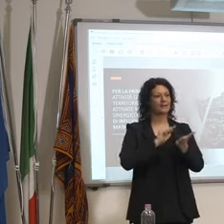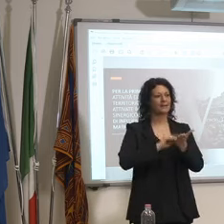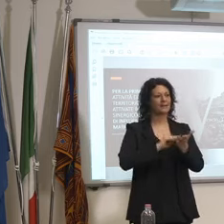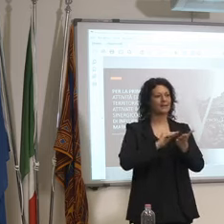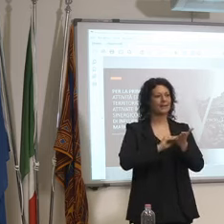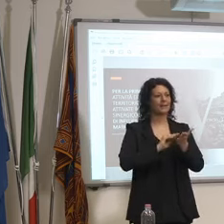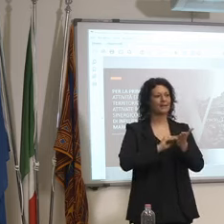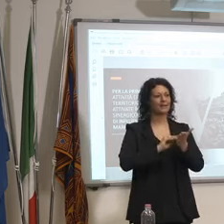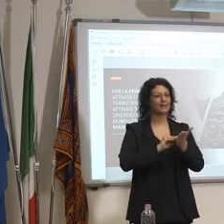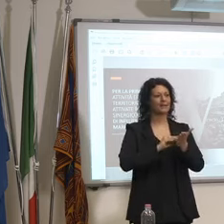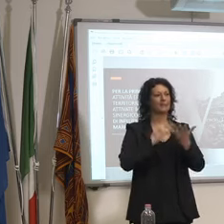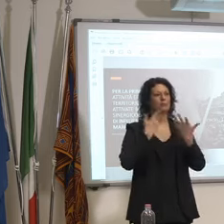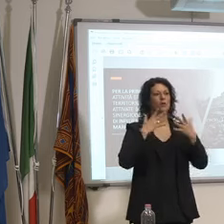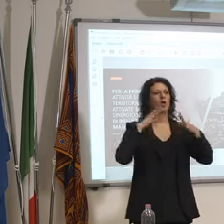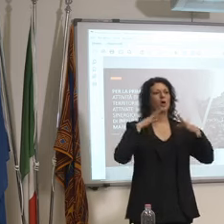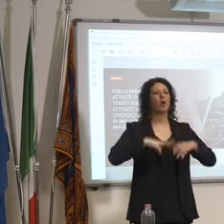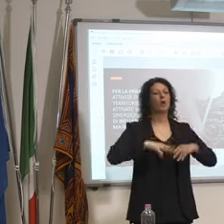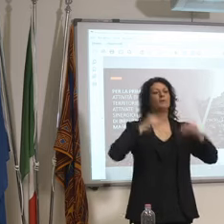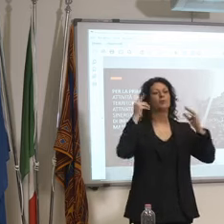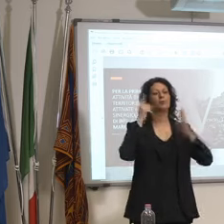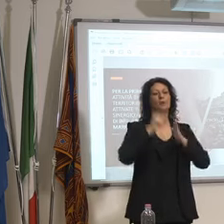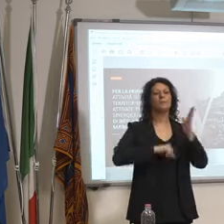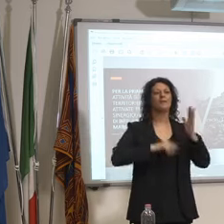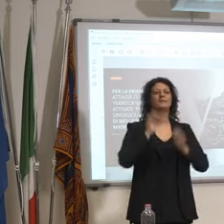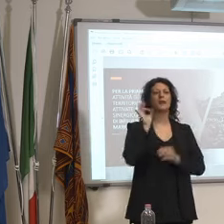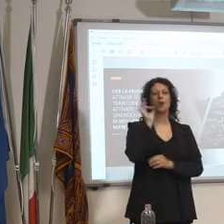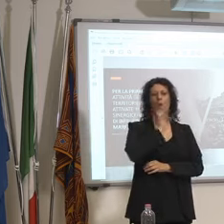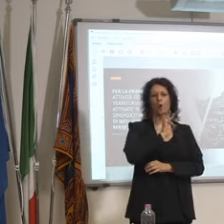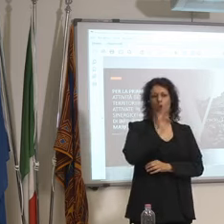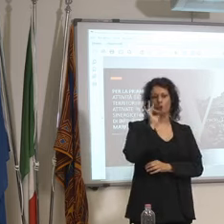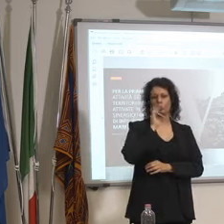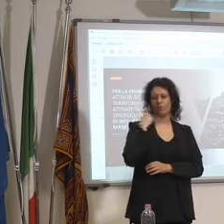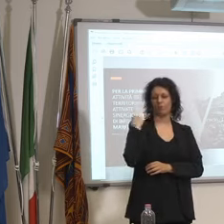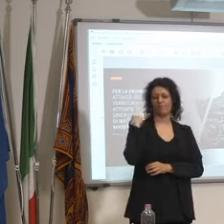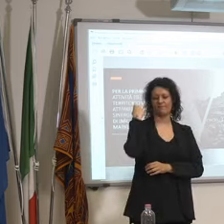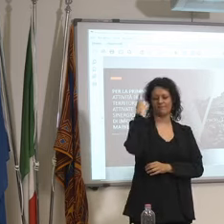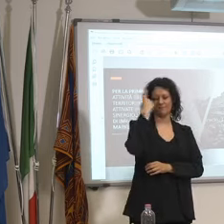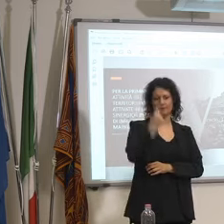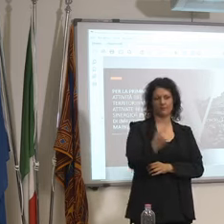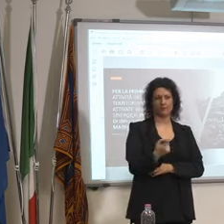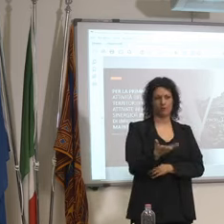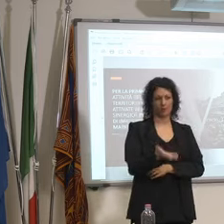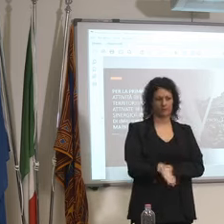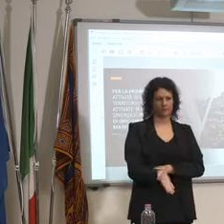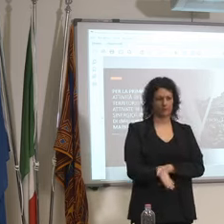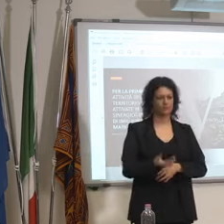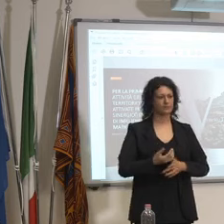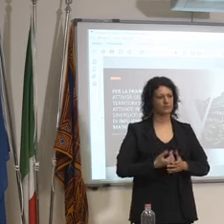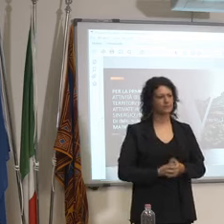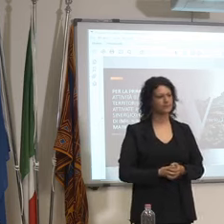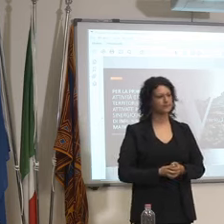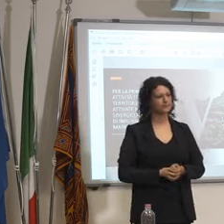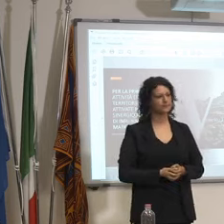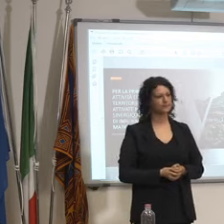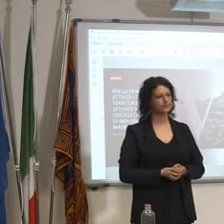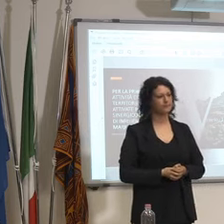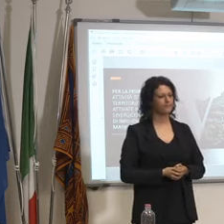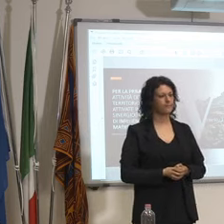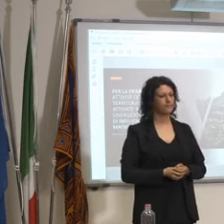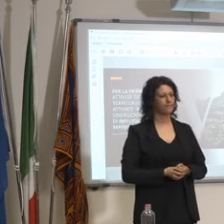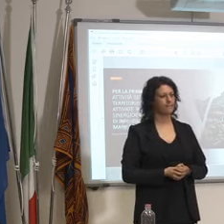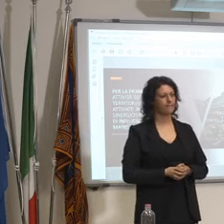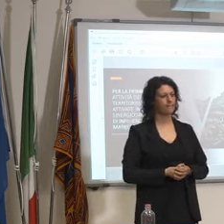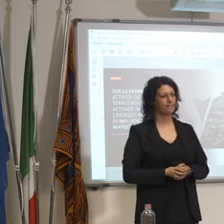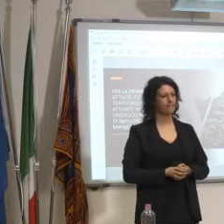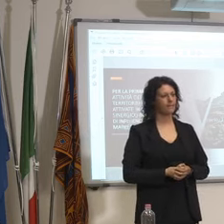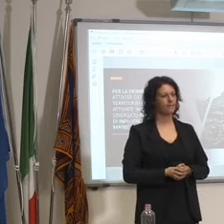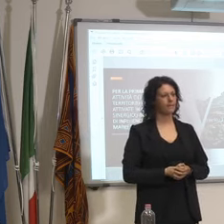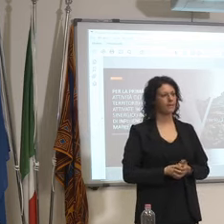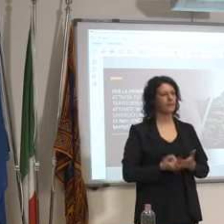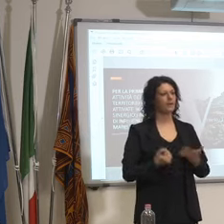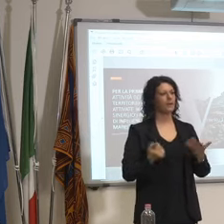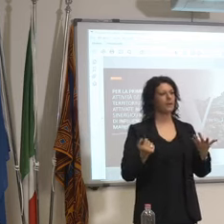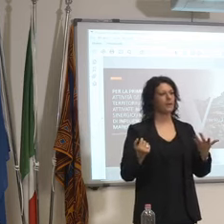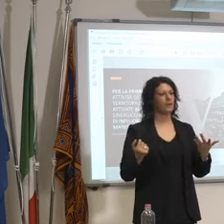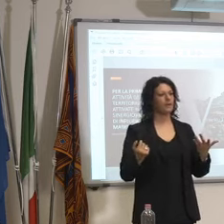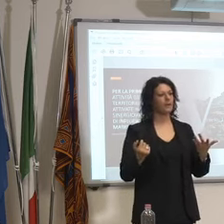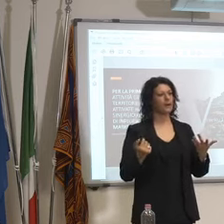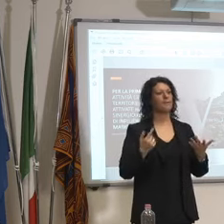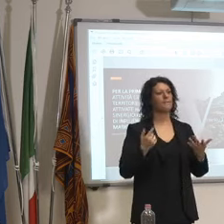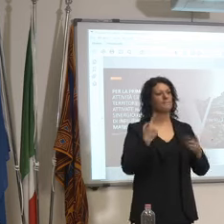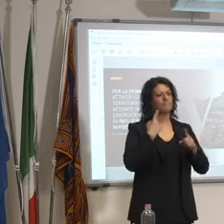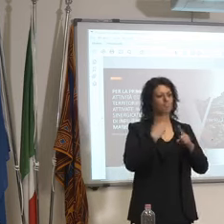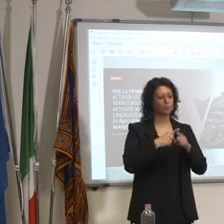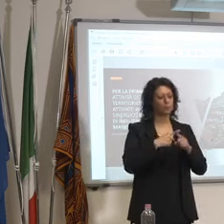cioè da ottobre come minimo ottobre e novembre e in seguito a tutte queste cose la minore